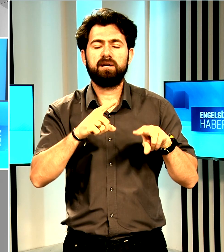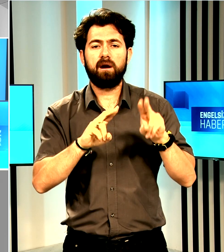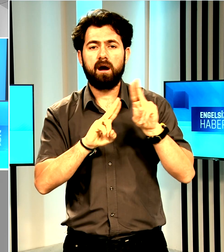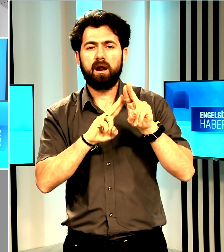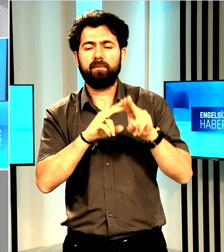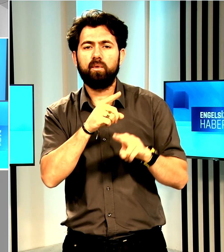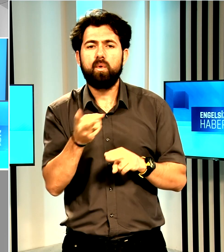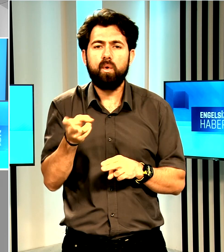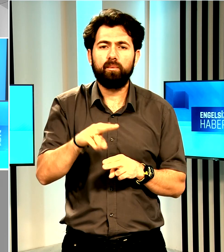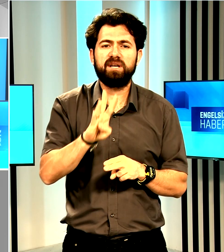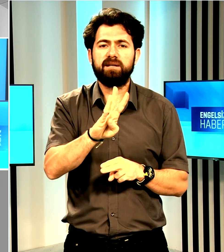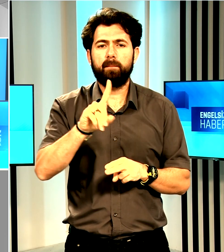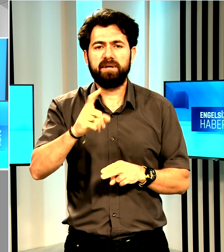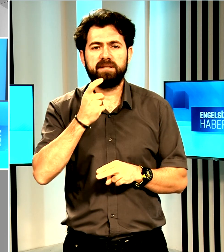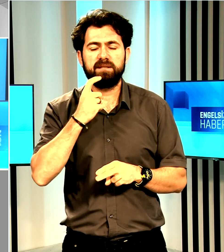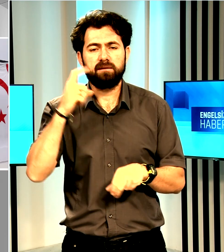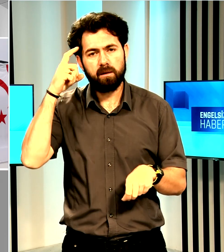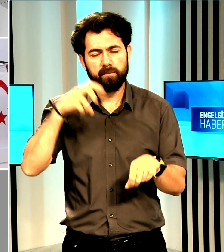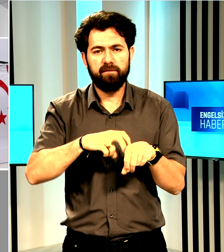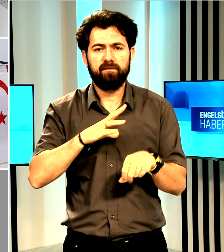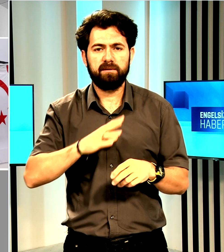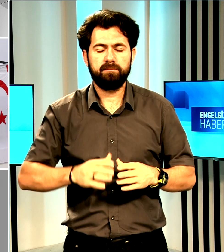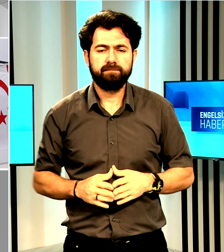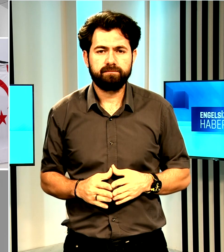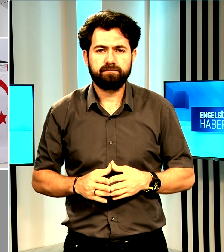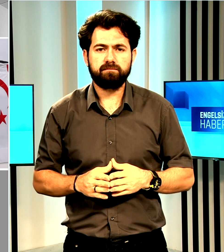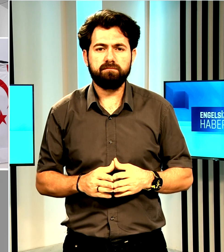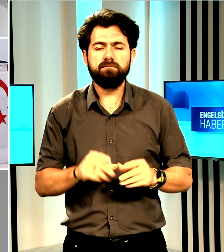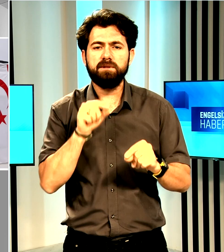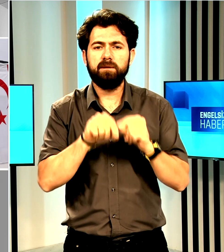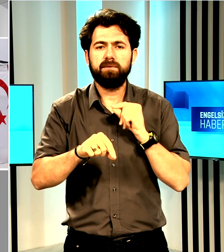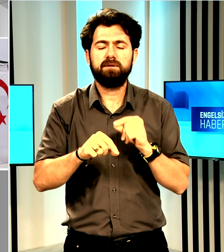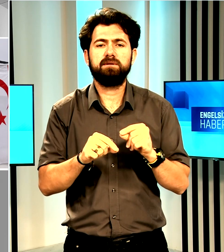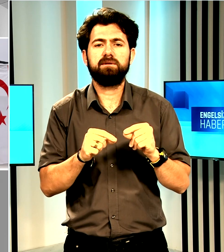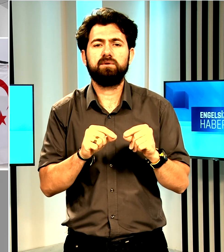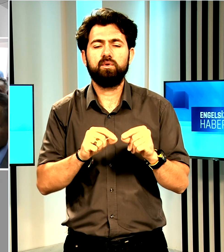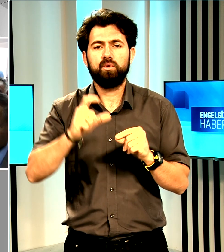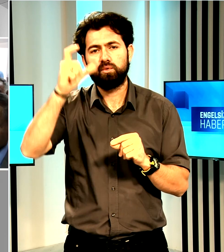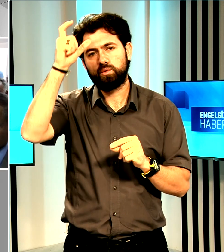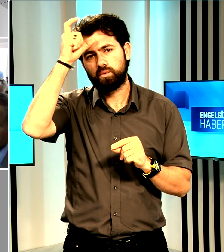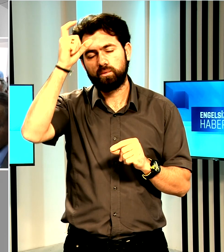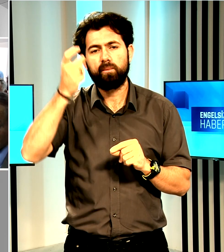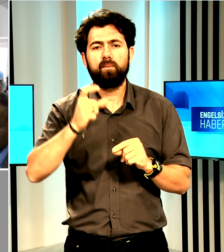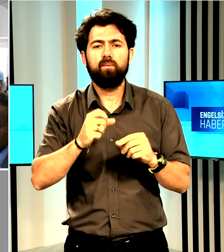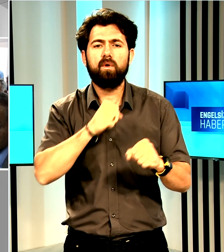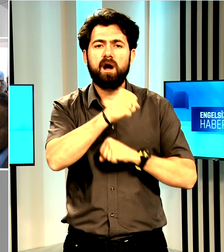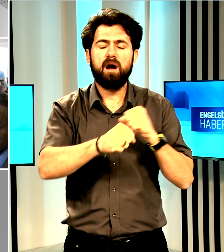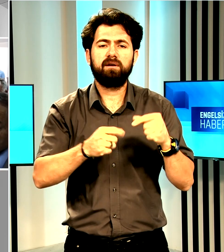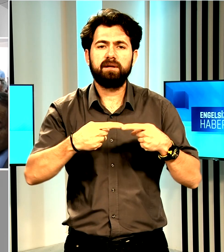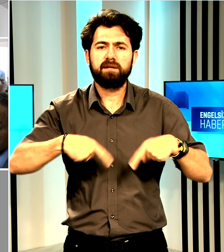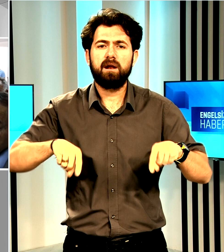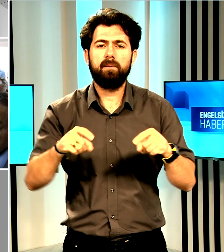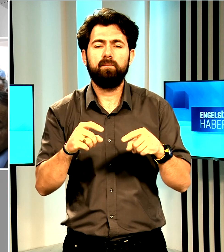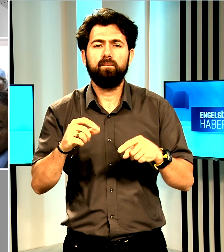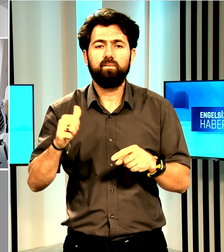ölümünün 41. yılında anıldı. Kübresürk Mukavemet Teşkilatı Mücahitler Derneği,